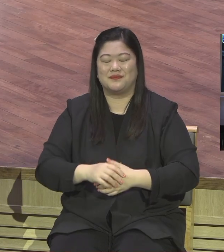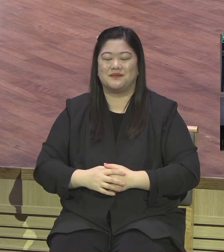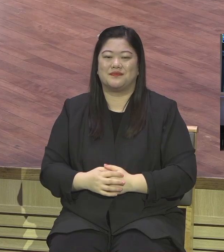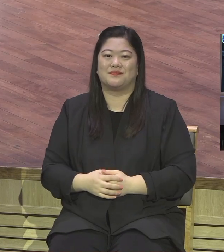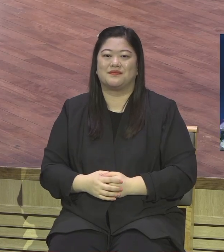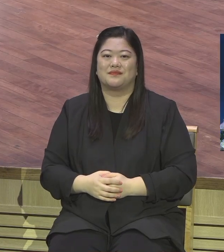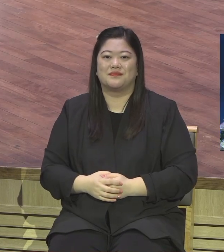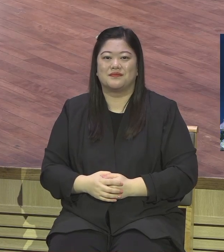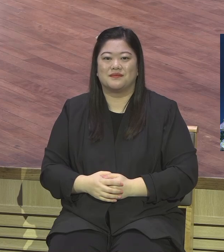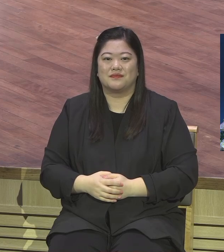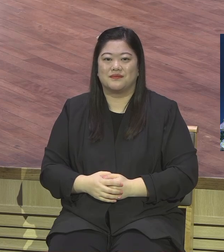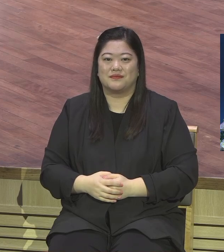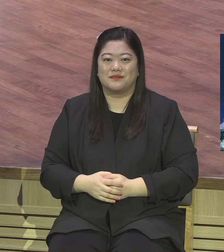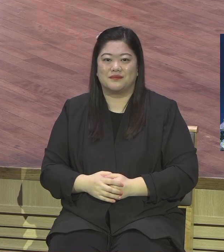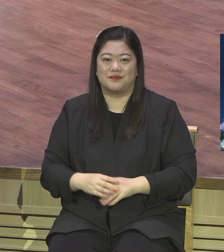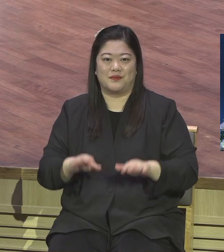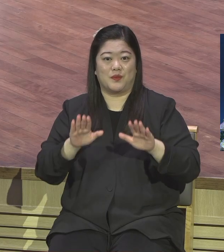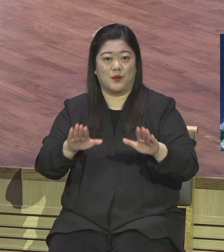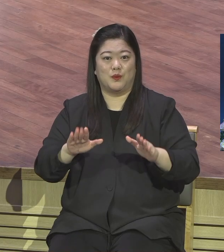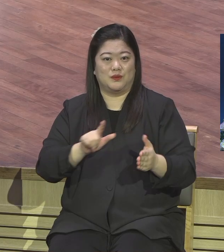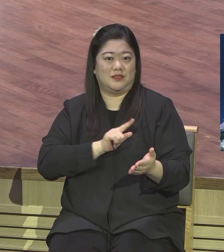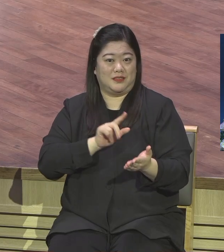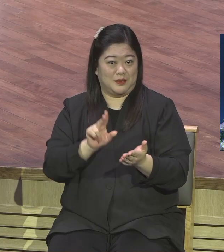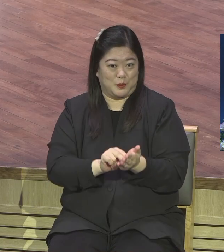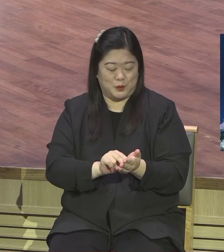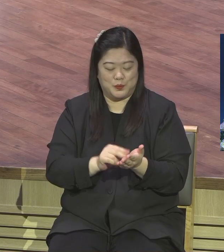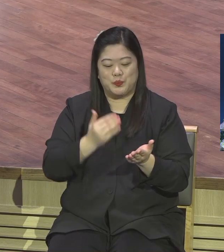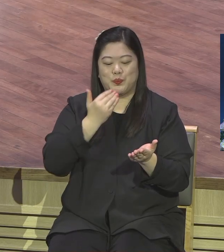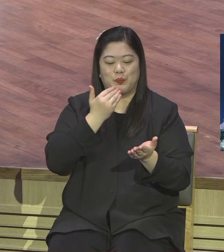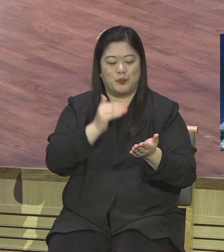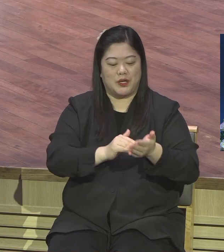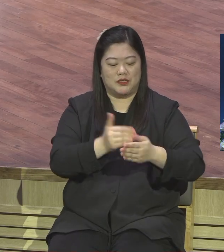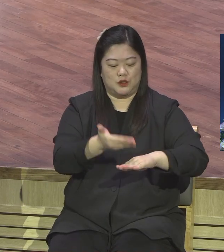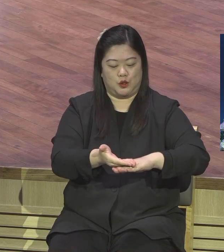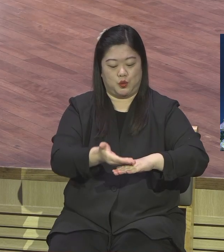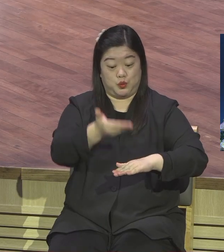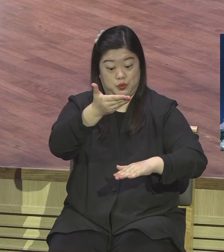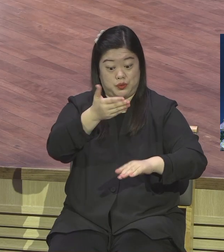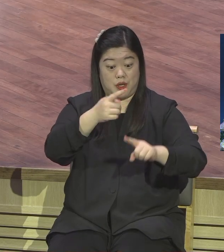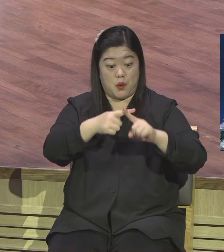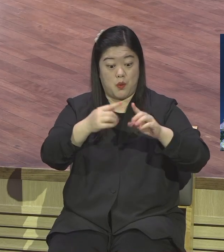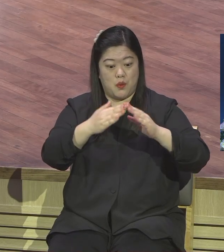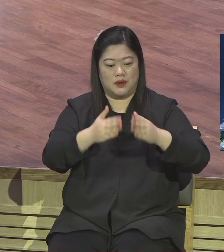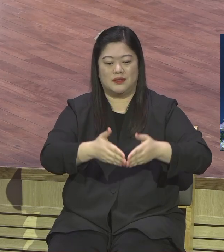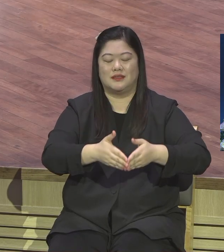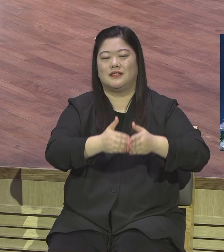이것이 말씀 가지고 반석위에 세운 교회라는 제목으로 말씀드립니다. 오늘은